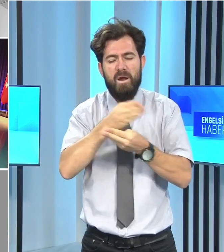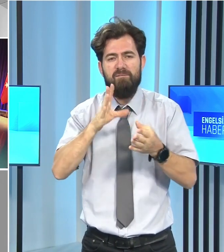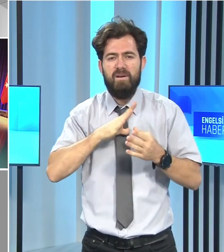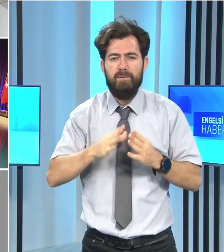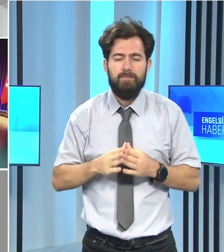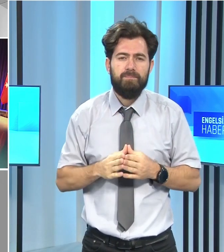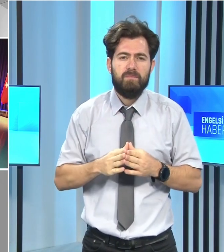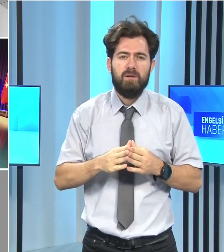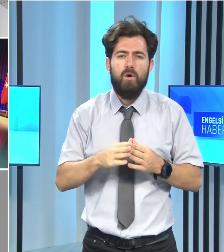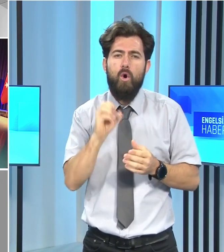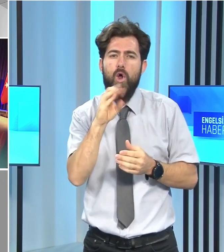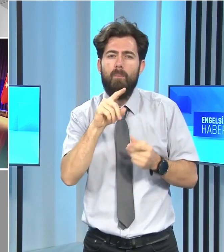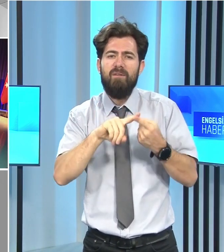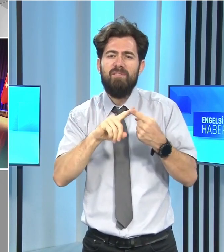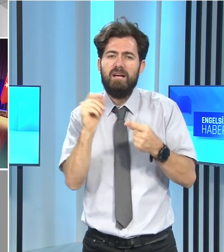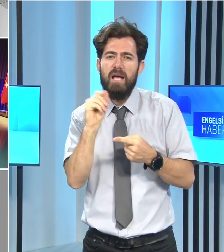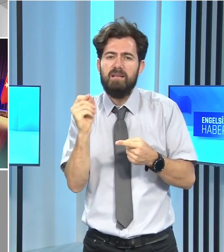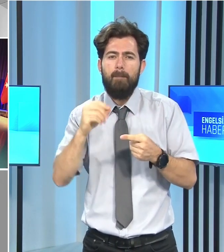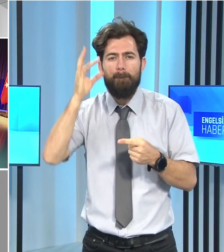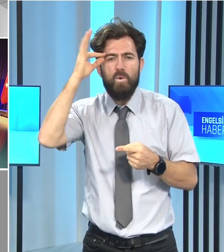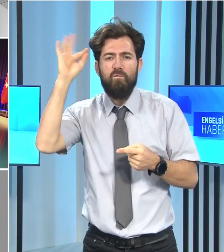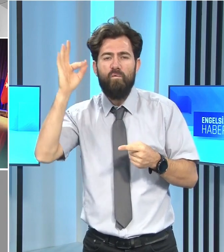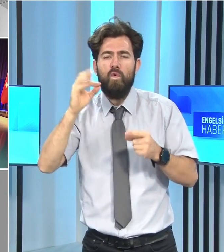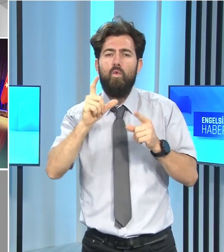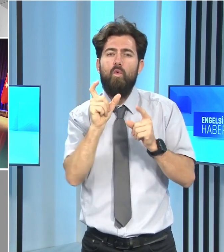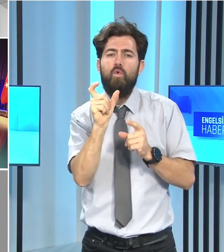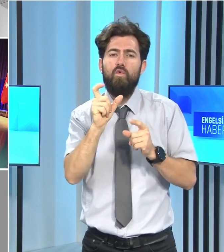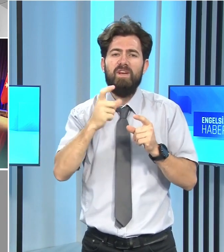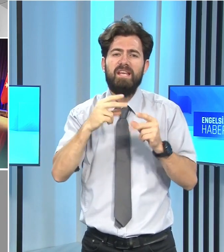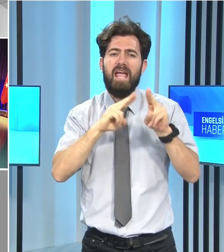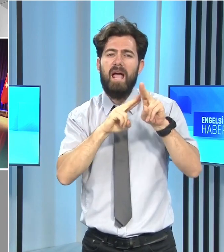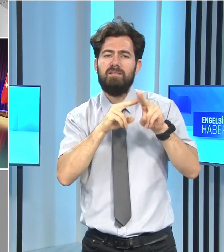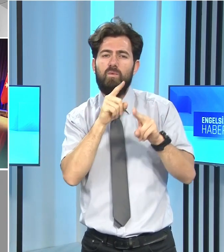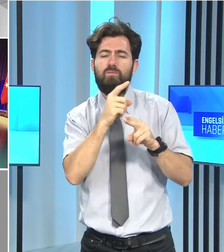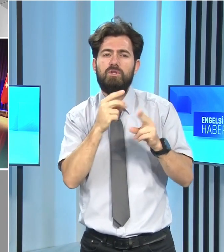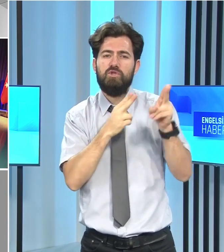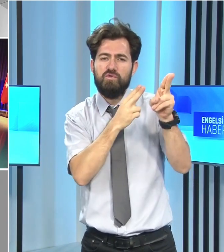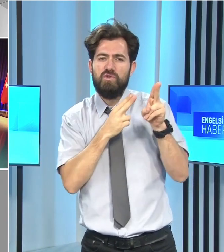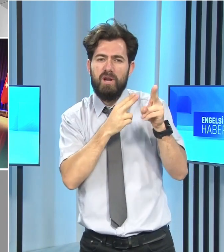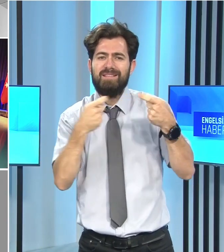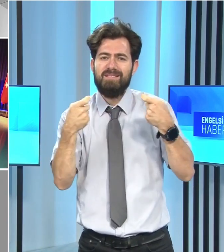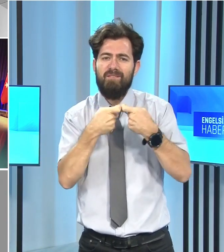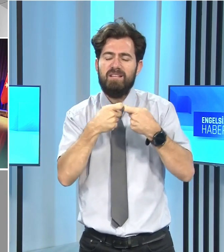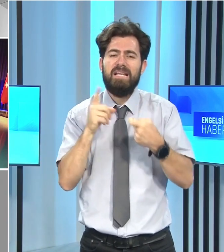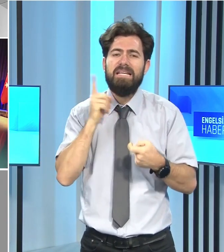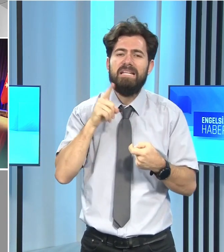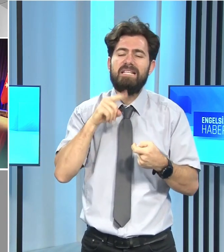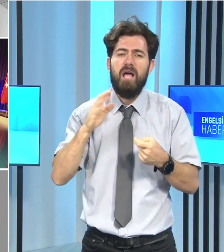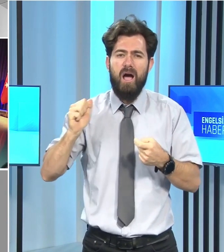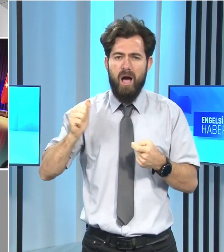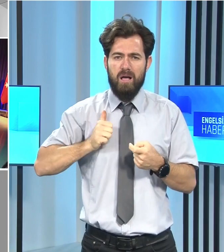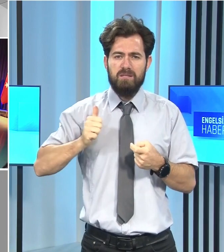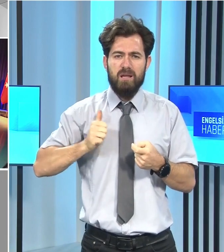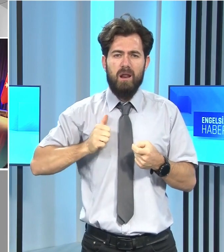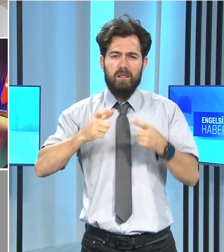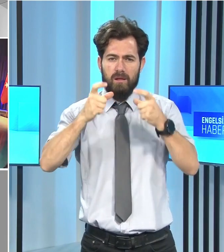Akademisyen ve yazar Prof. Dr. Ulvi Keser de Çanakkale Savaşı'nda İngiliz askerleri tarafından